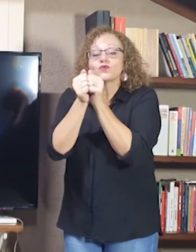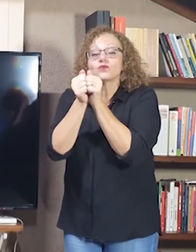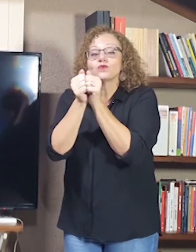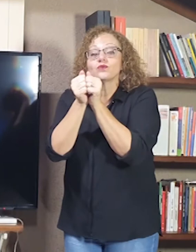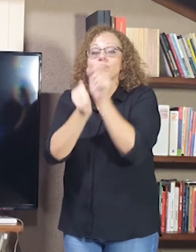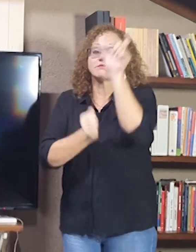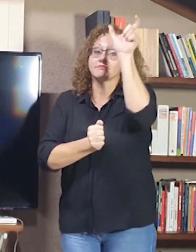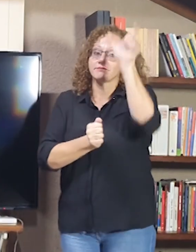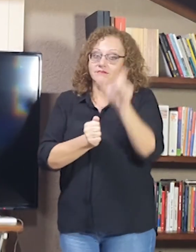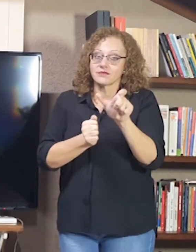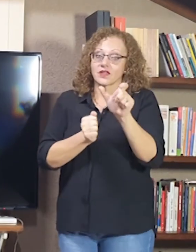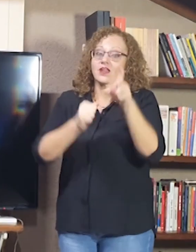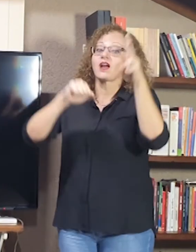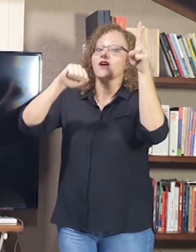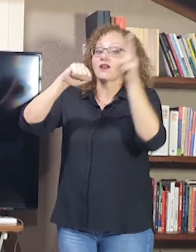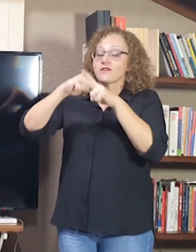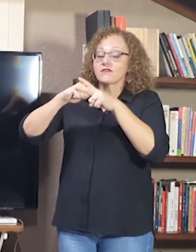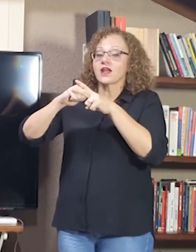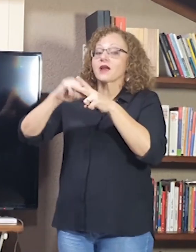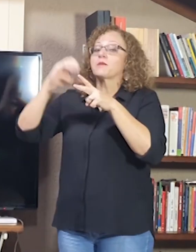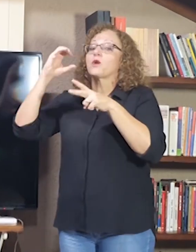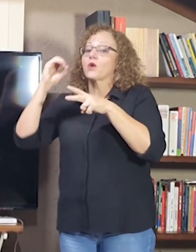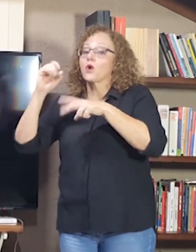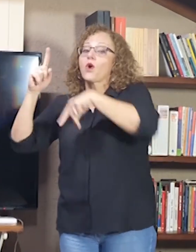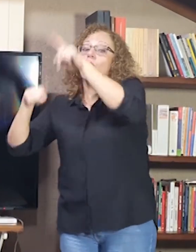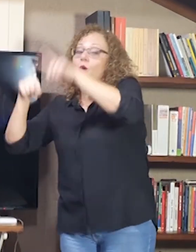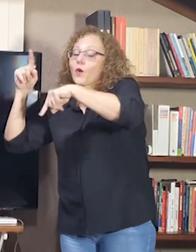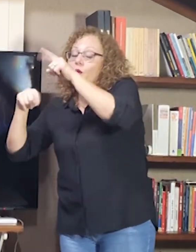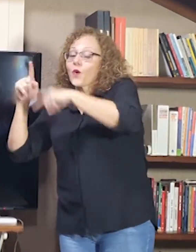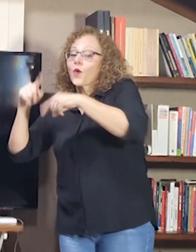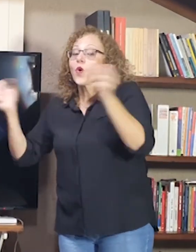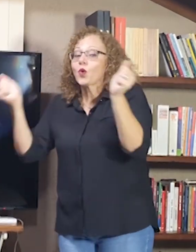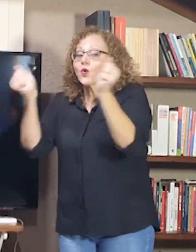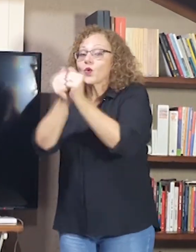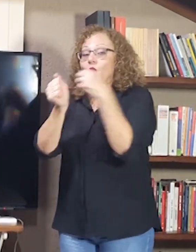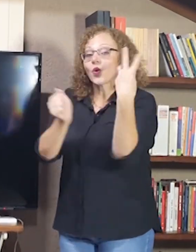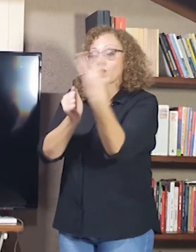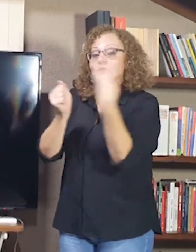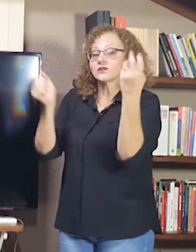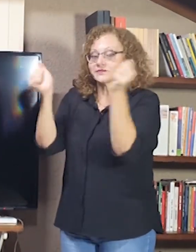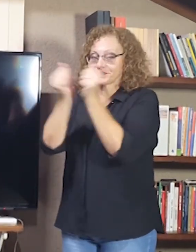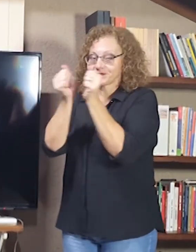e com o objeto. Então, os três precisam estar concordando.